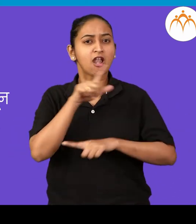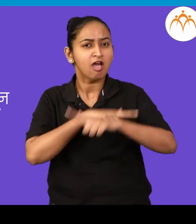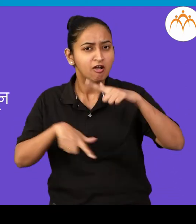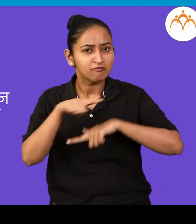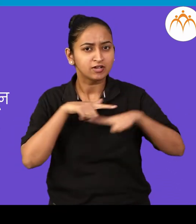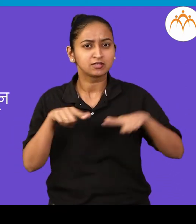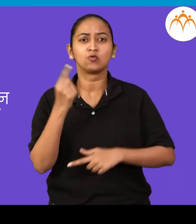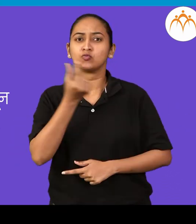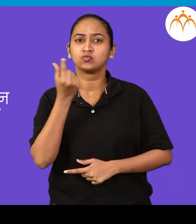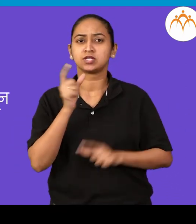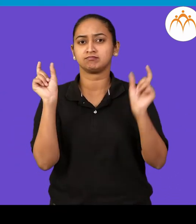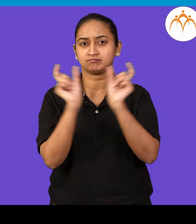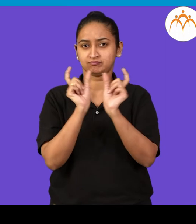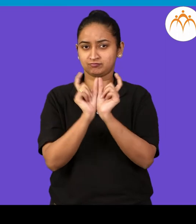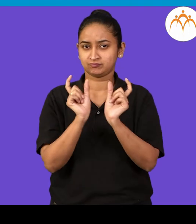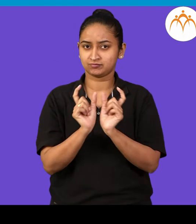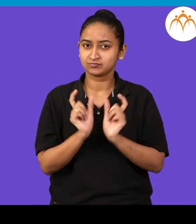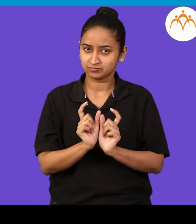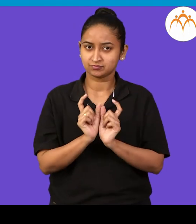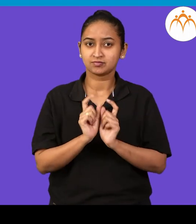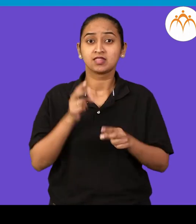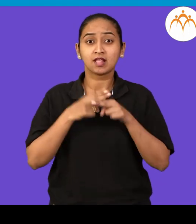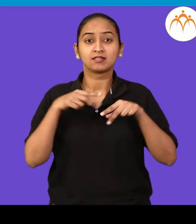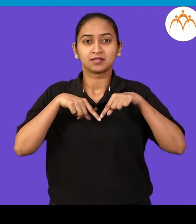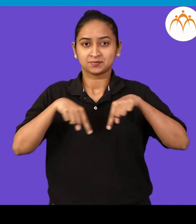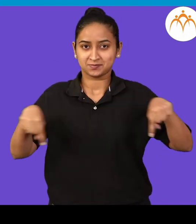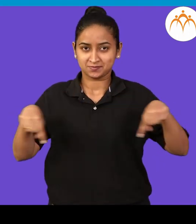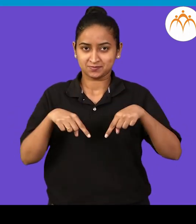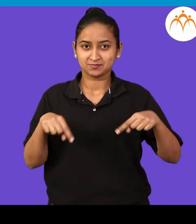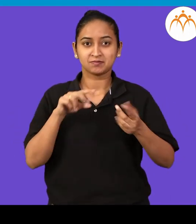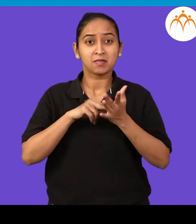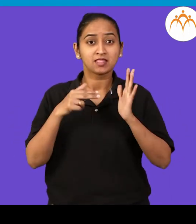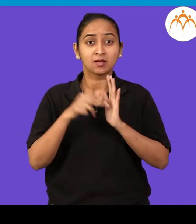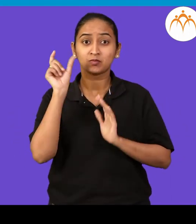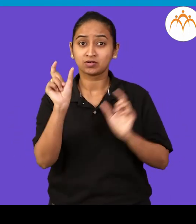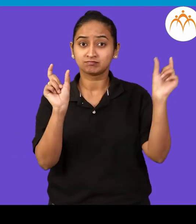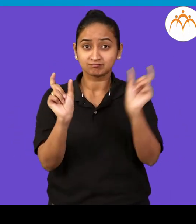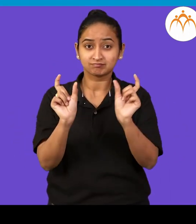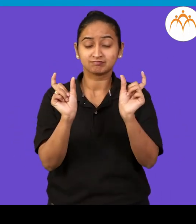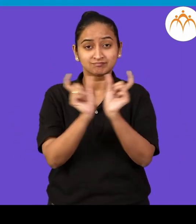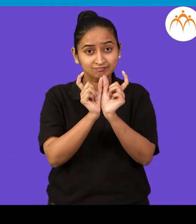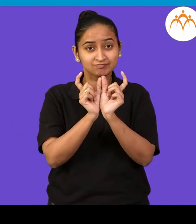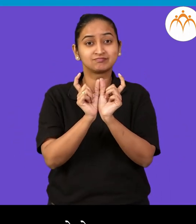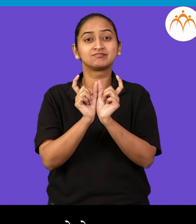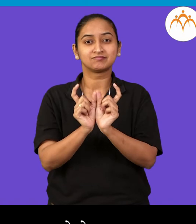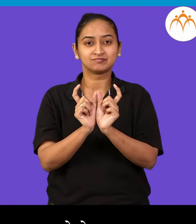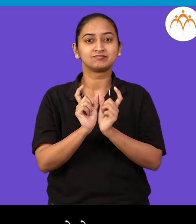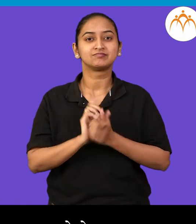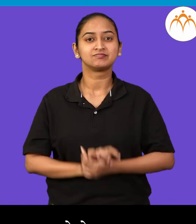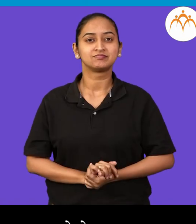वापरले जातात, जोड शब्द मन्जे जोडून येनारे शब्द, एका शब्दाला